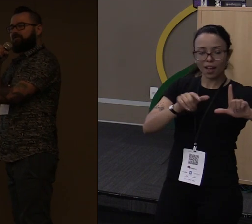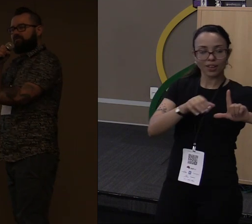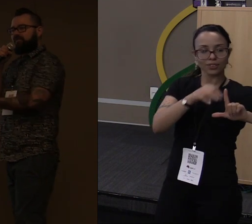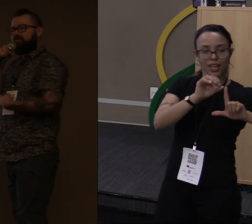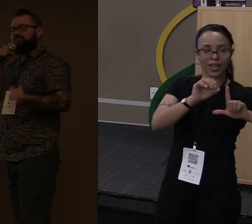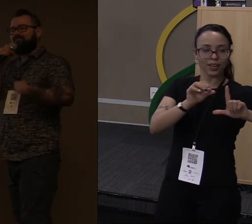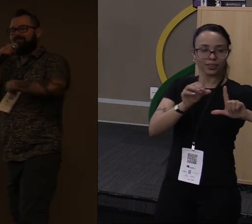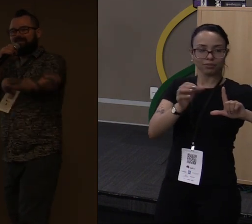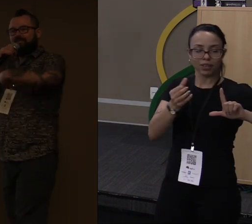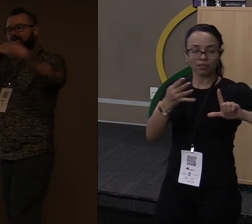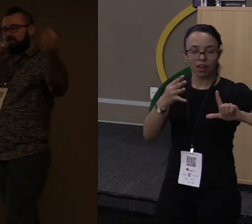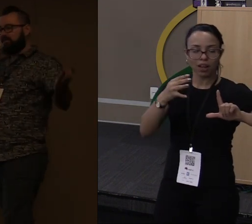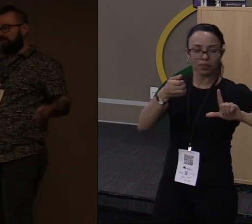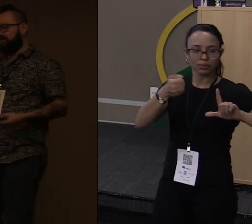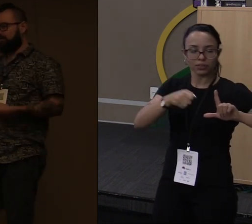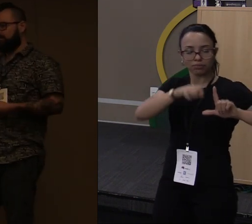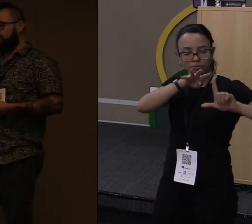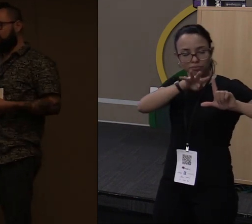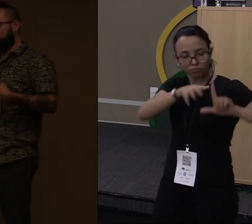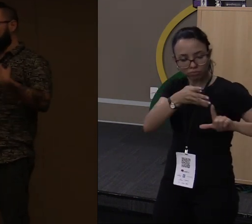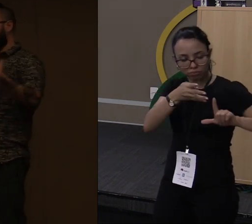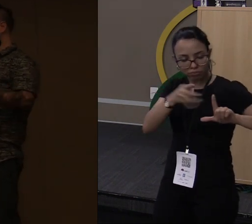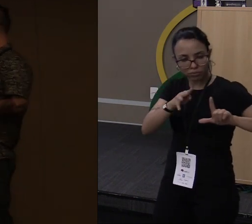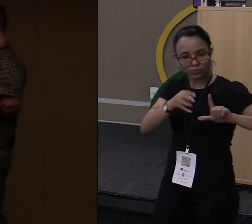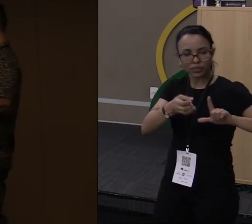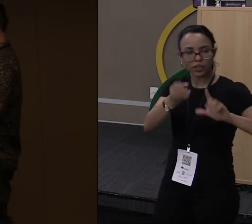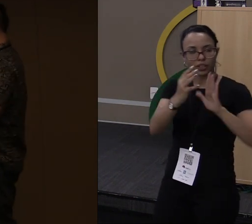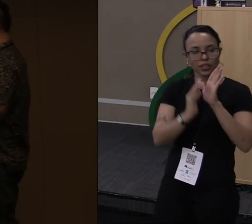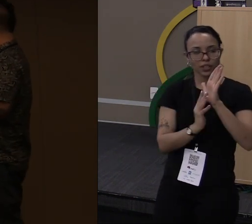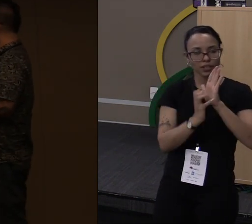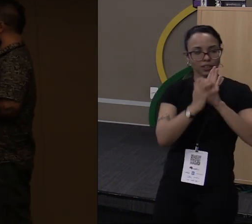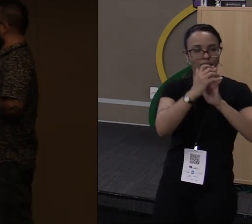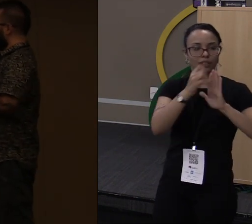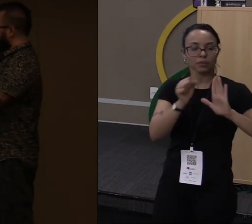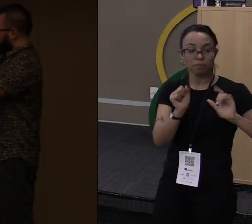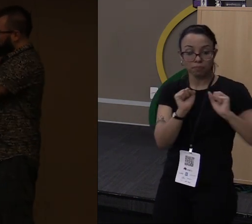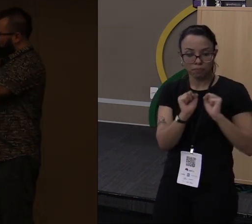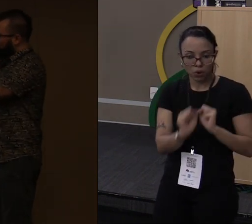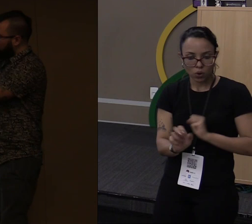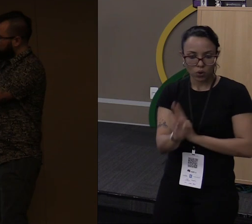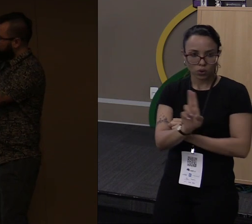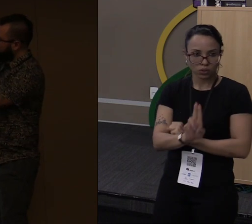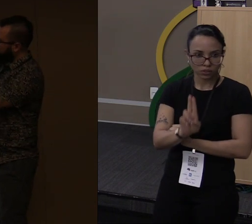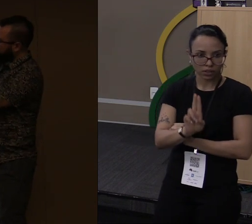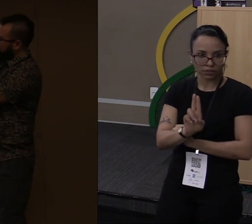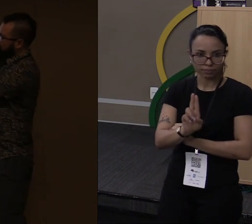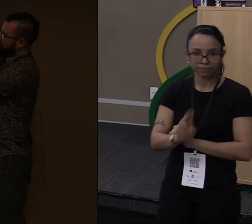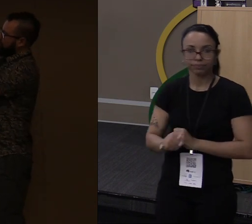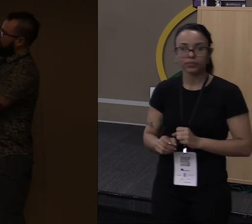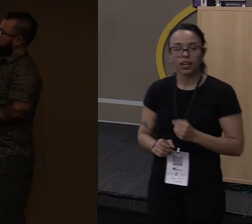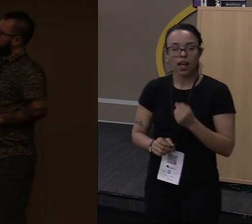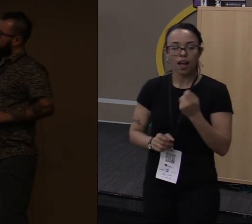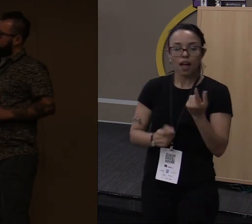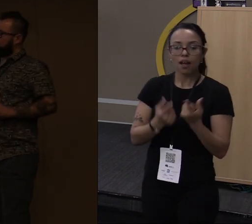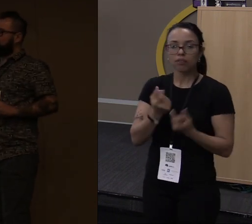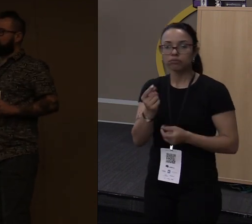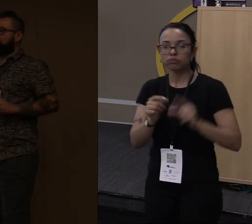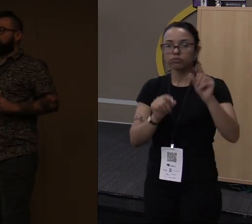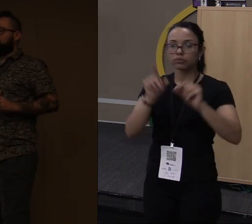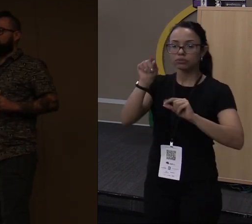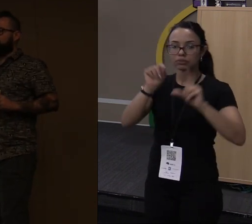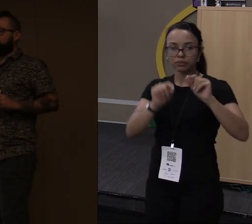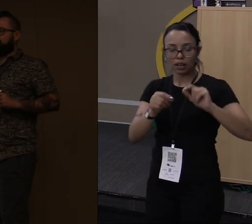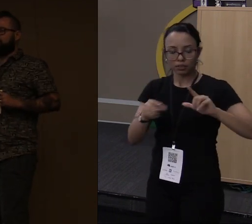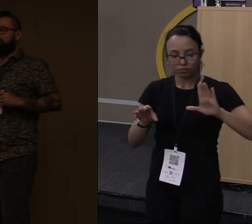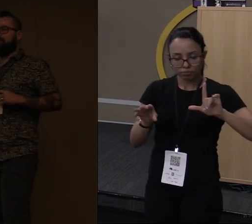e por aí vai. Você tem uma tabela gigantesca de tipos de dados que você pode usar. Então com alguns detalhezinhos, digamos